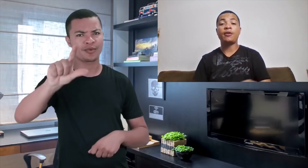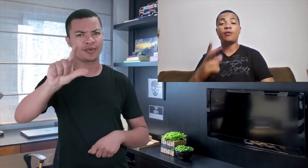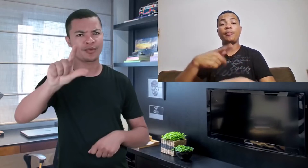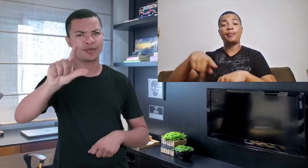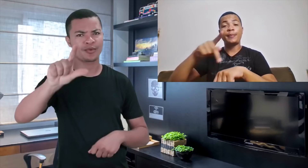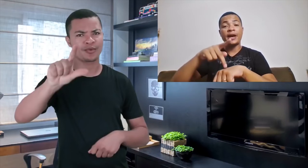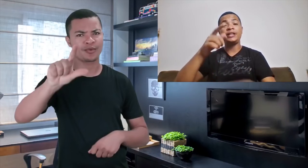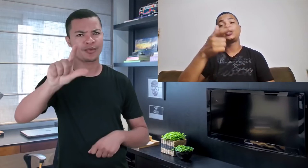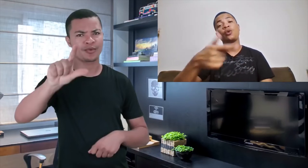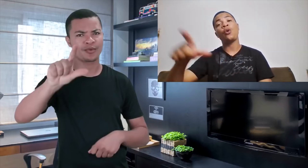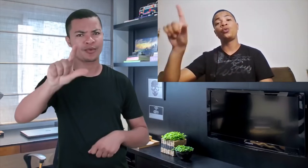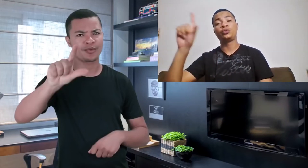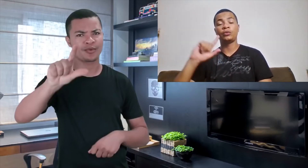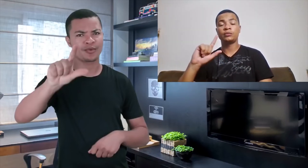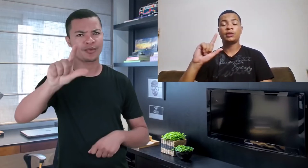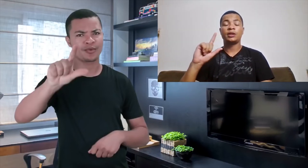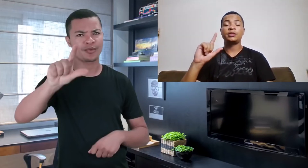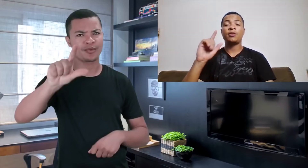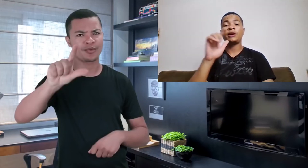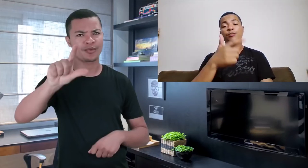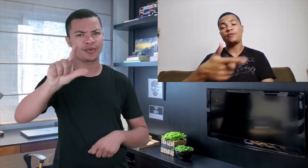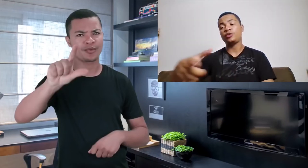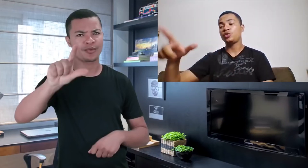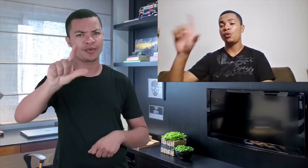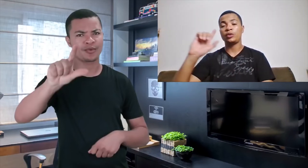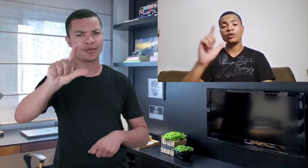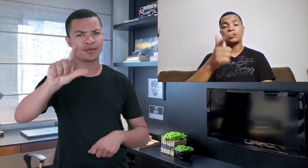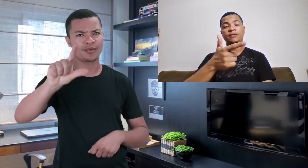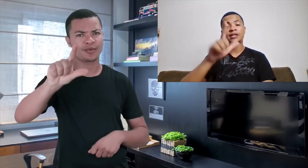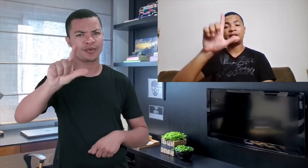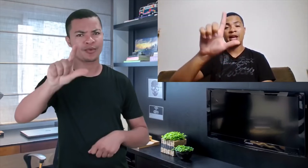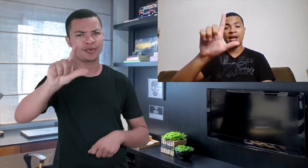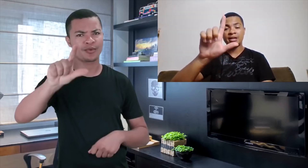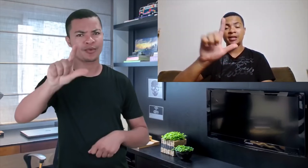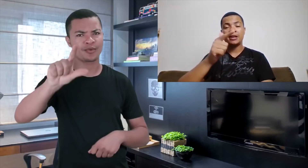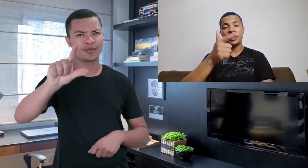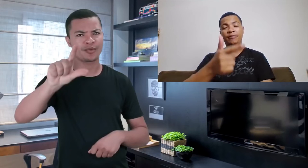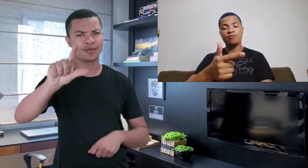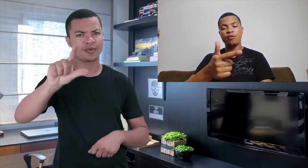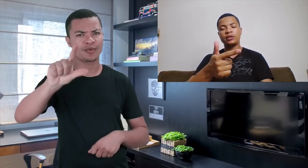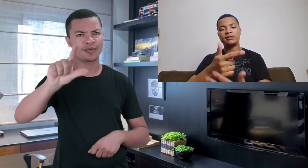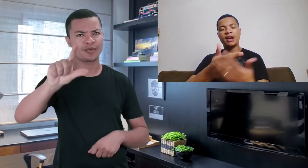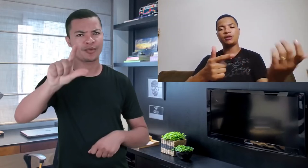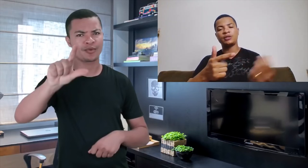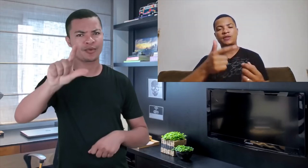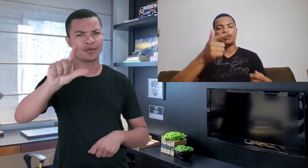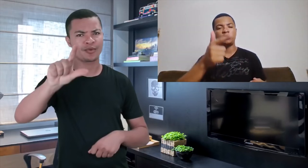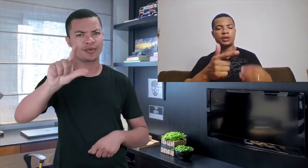falou, país, outro. Então, esse movimento de outro aqui, Você fez a letra L, né? Ela fica um pouco deitada, como se você estivesse apontando